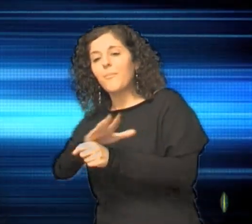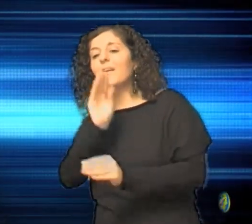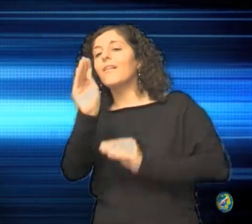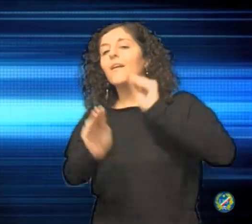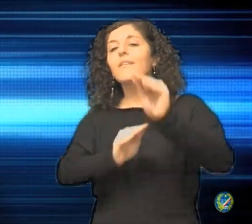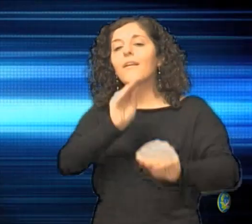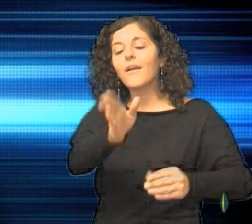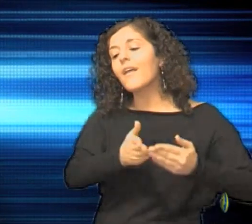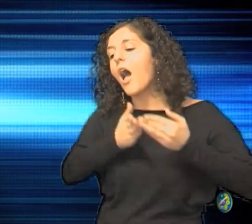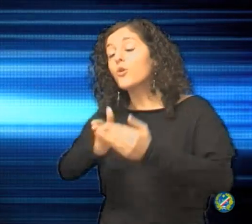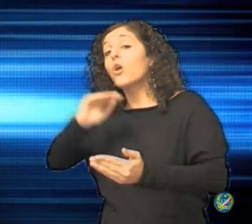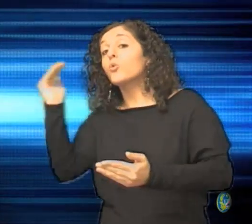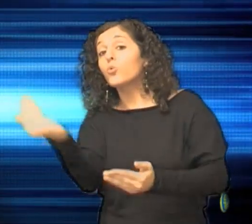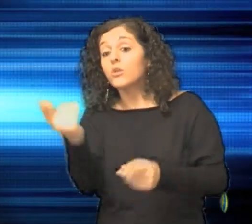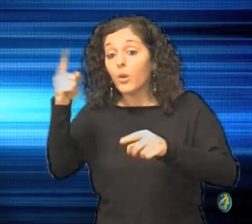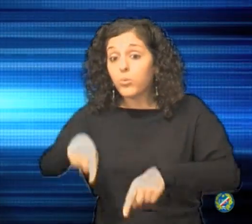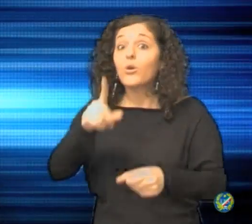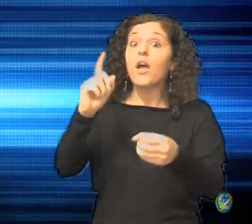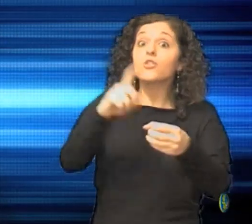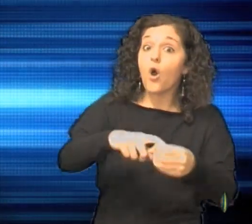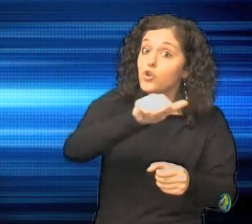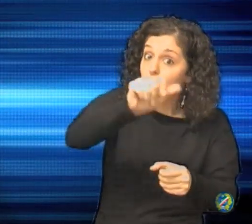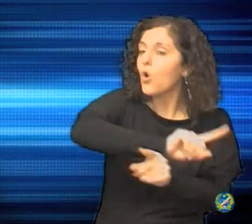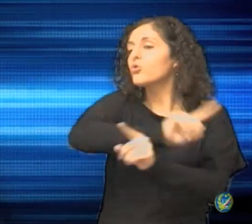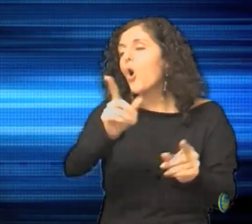richiesta, anche se non sono soci ENSA.